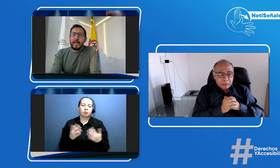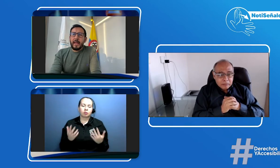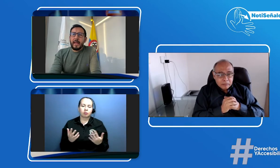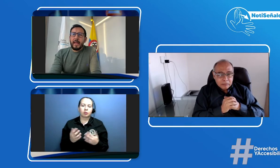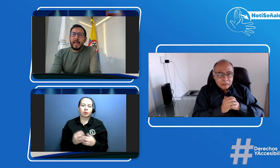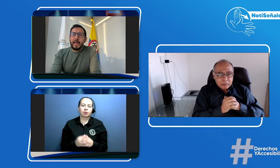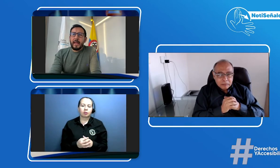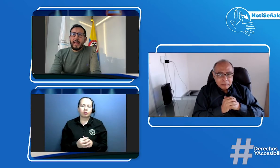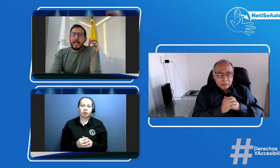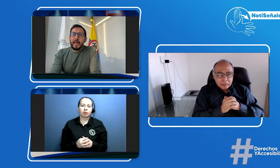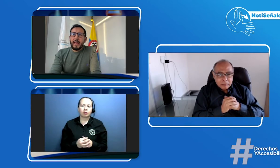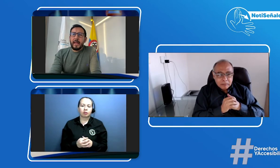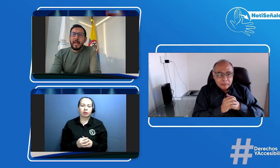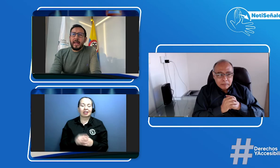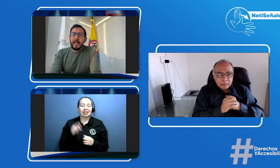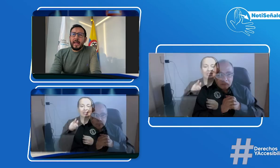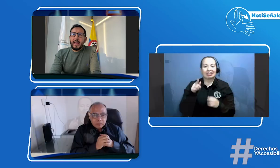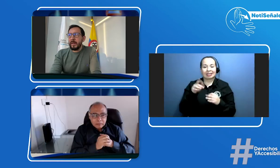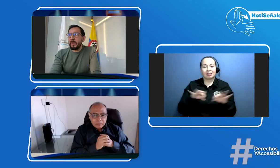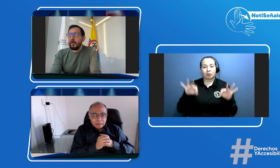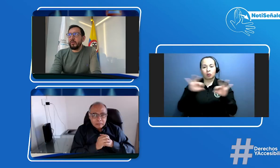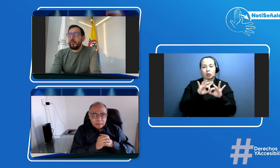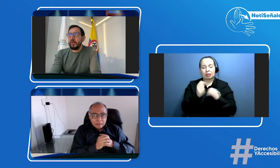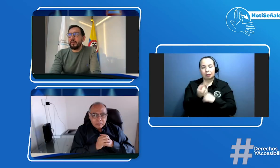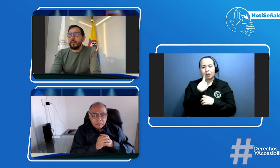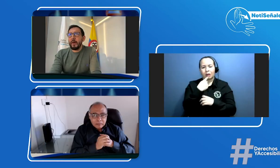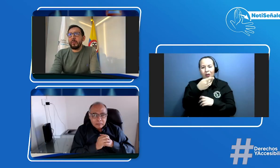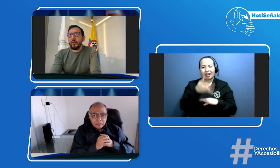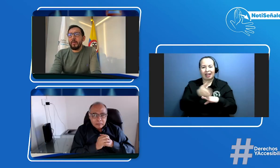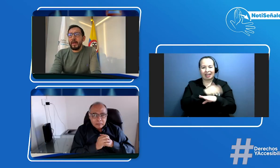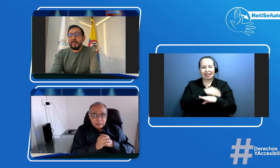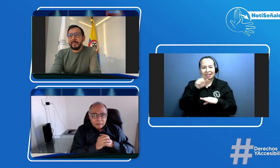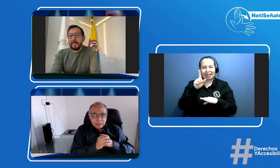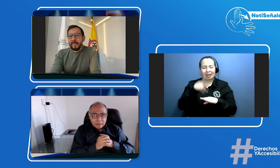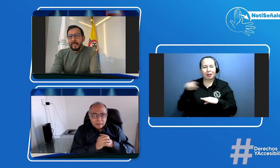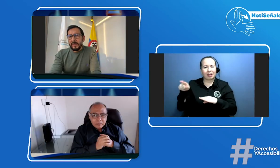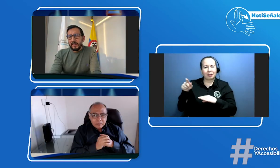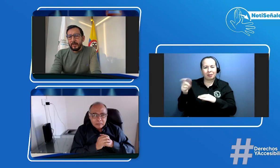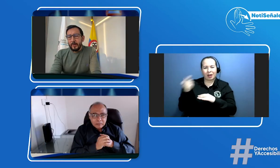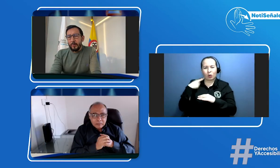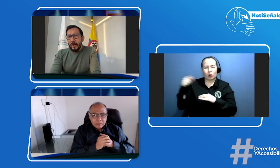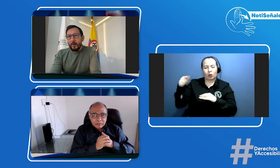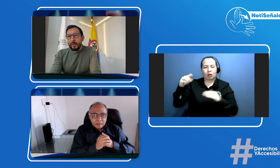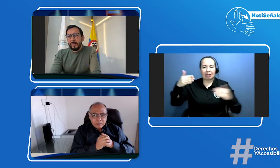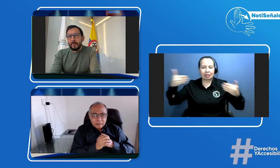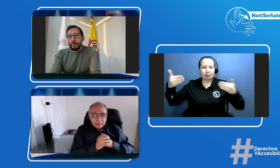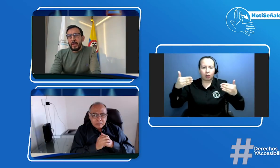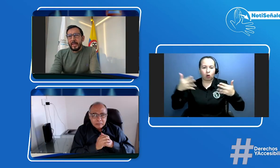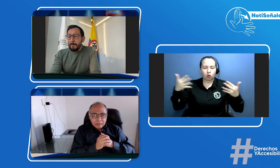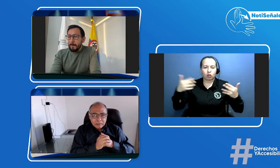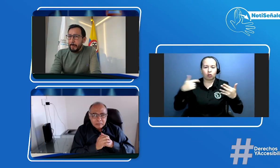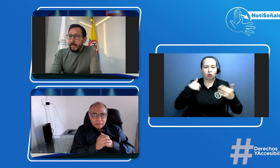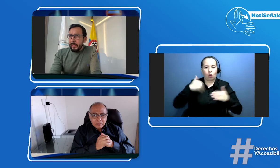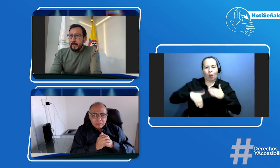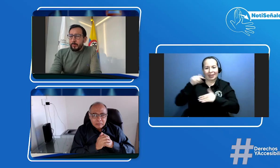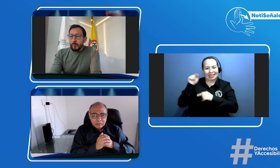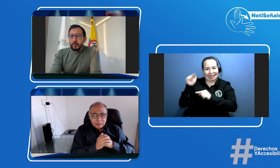muy importante creo que ahorita me estabas mencionando sobre el tema de los espejos y demás lo que voy a comenzar por ahí es muy importante